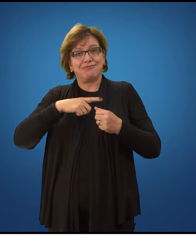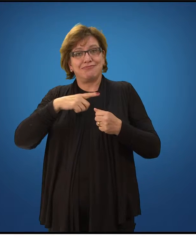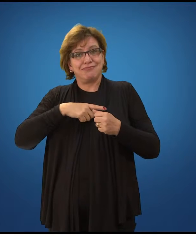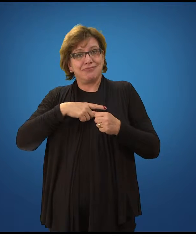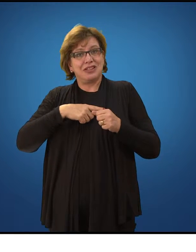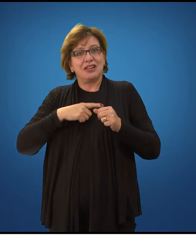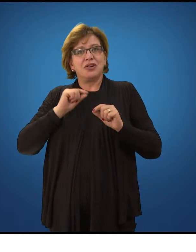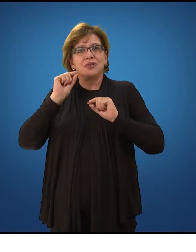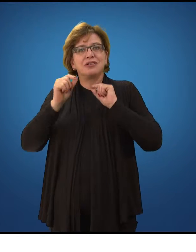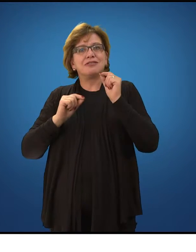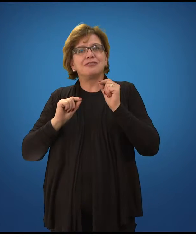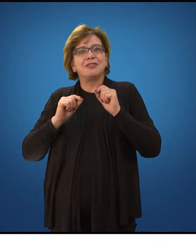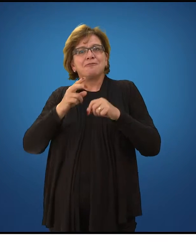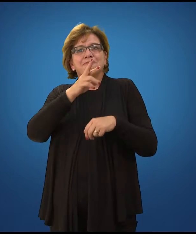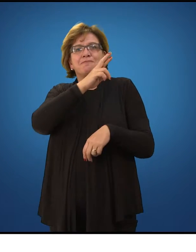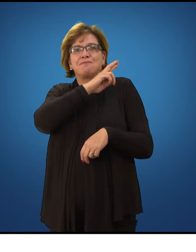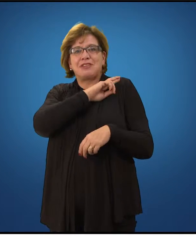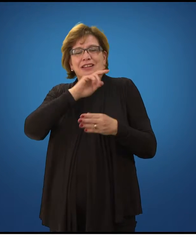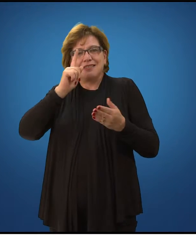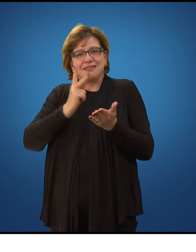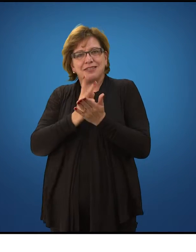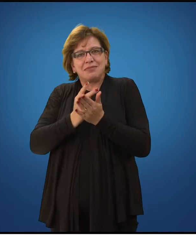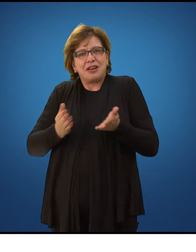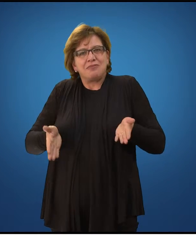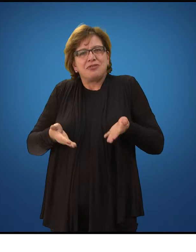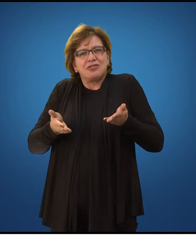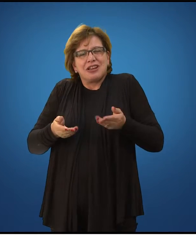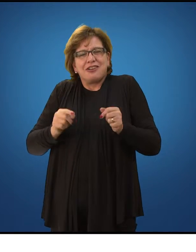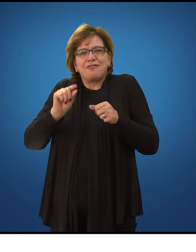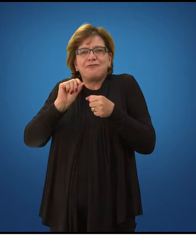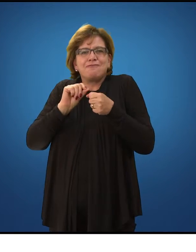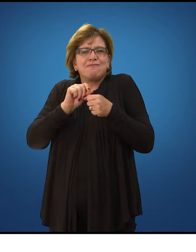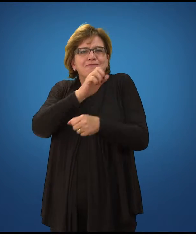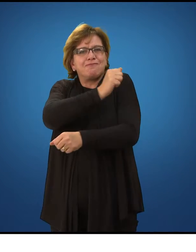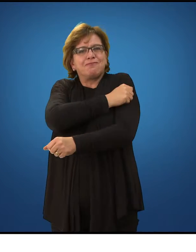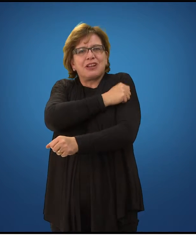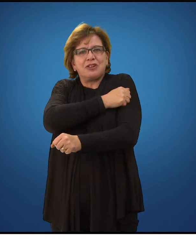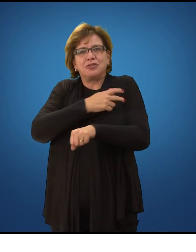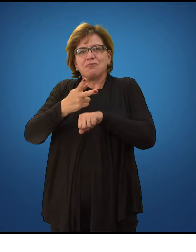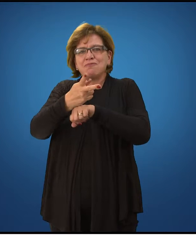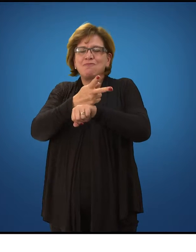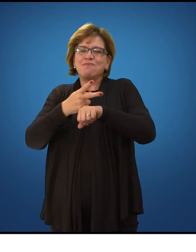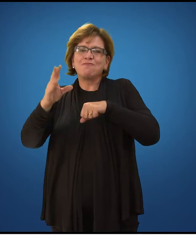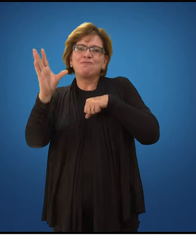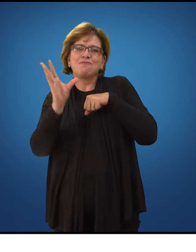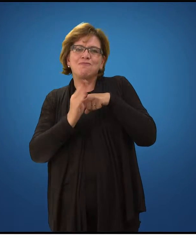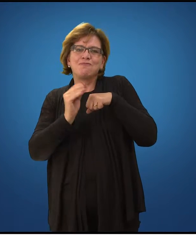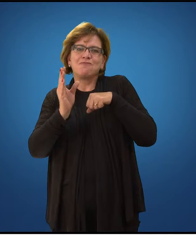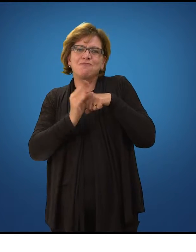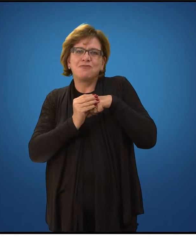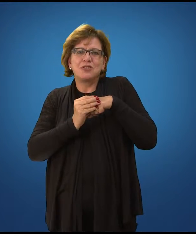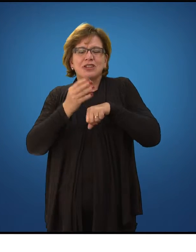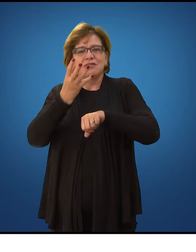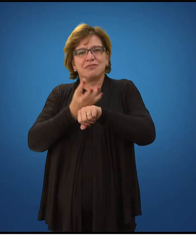foco do tutor é motivar, Estigar o aluno a buscar conhecimento através da disciplina. Porque